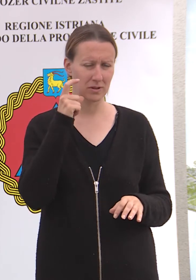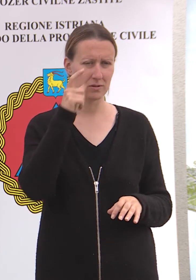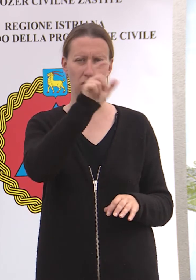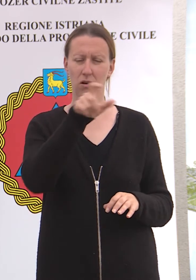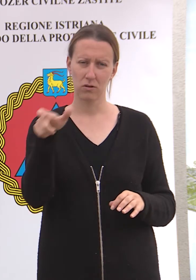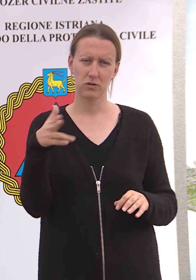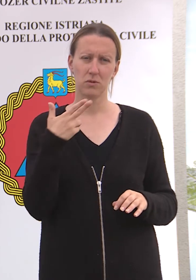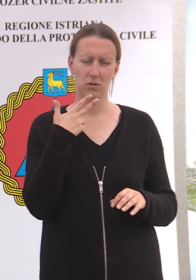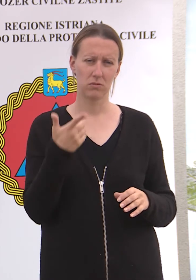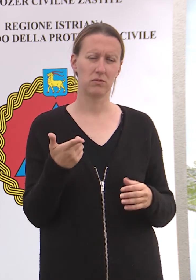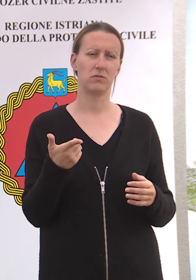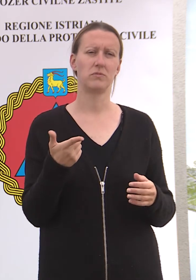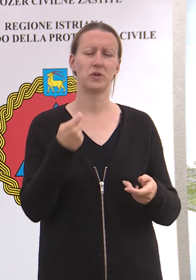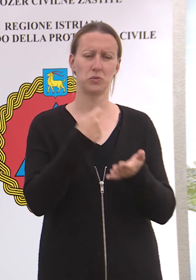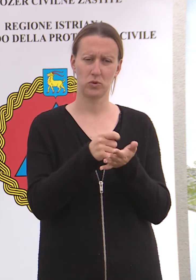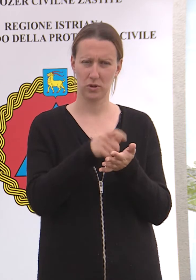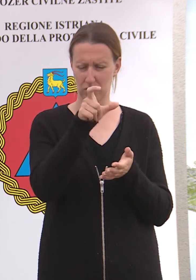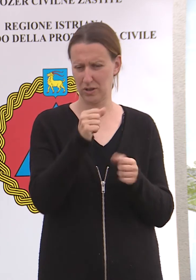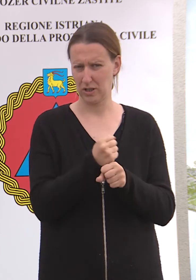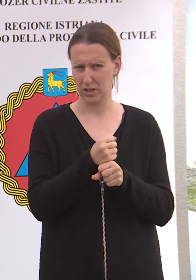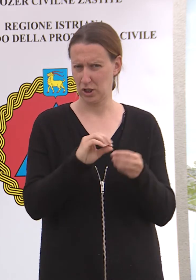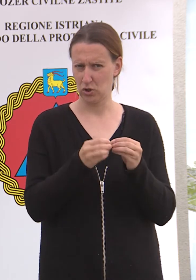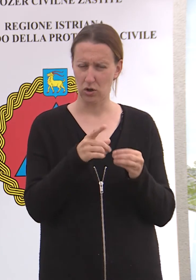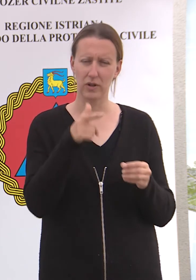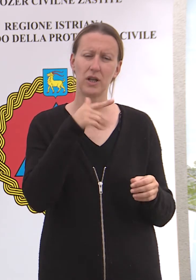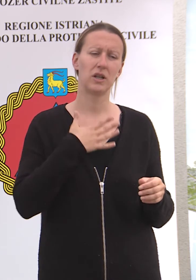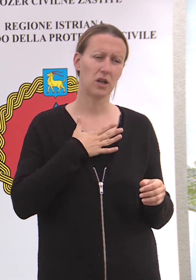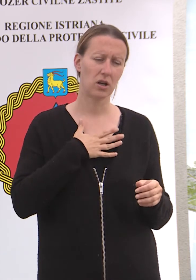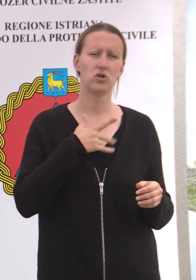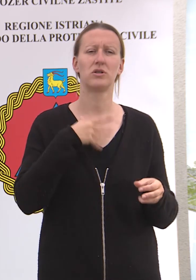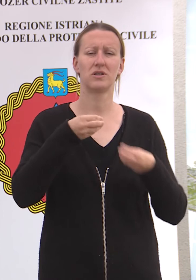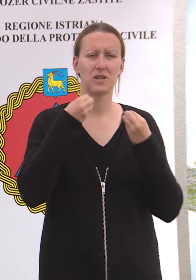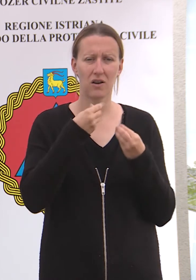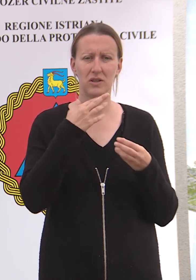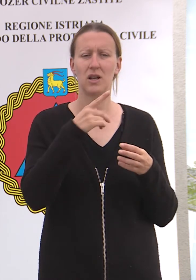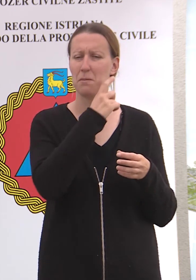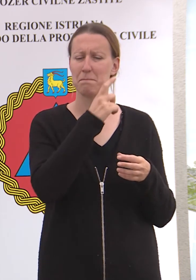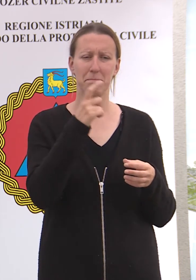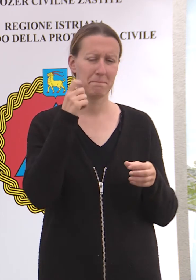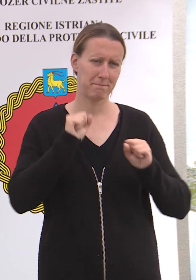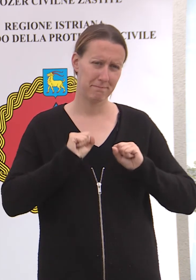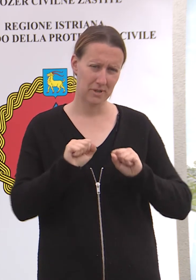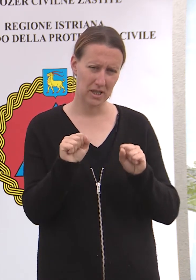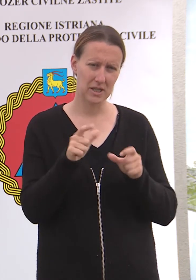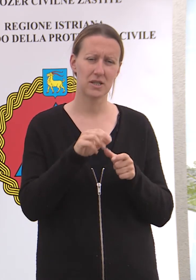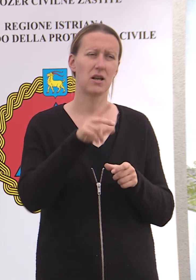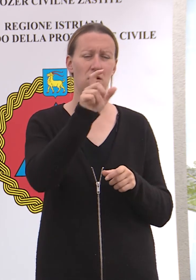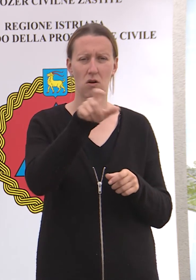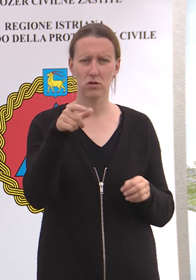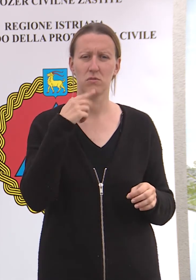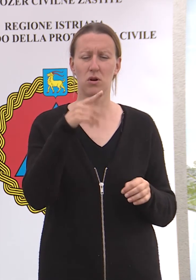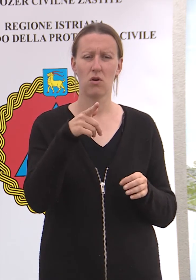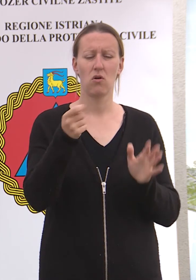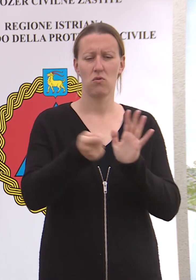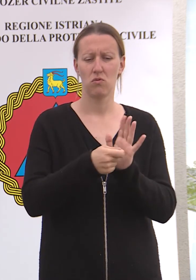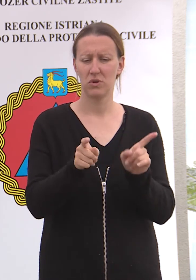osobe koje je prodavatelju uslug, ali naša izrazita preporuka je za nošenje zaštitnih maskica i za osobe, odnosno